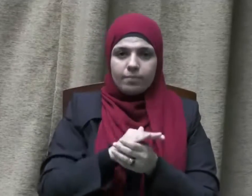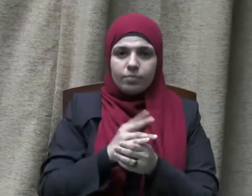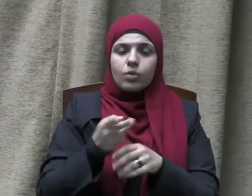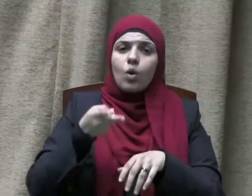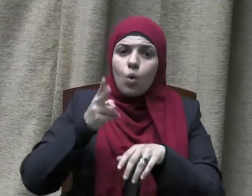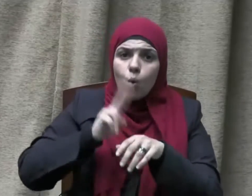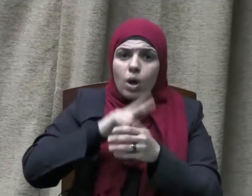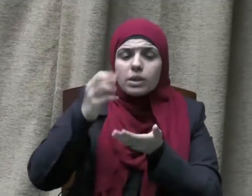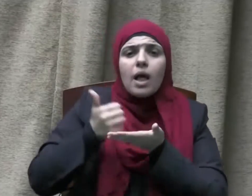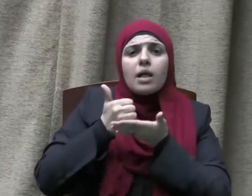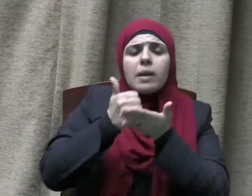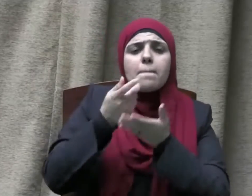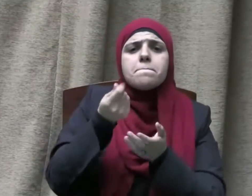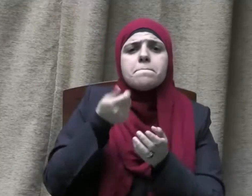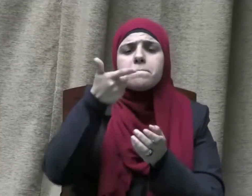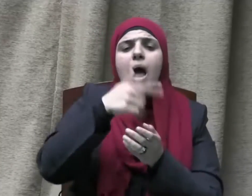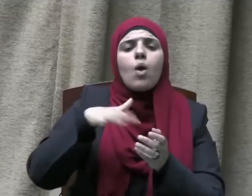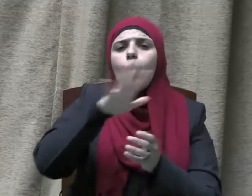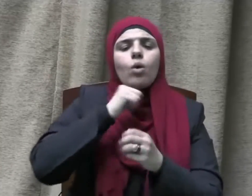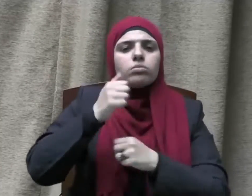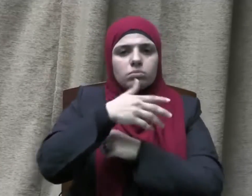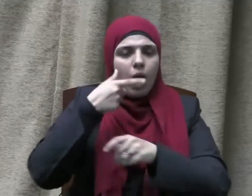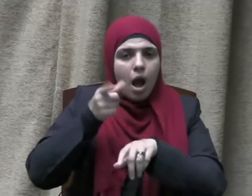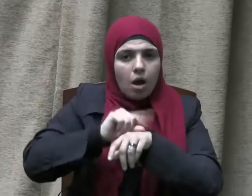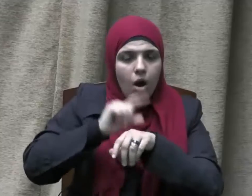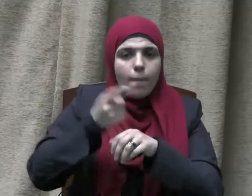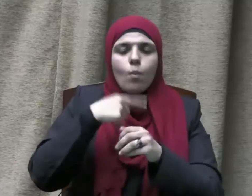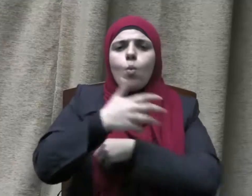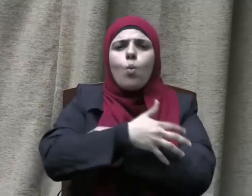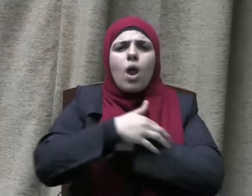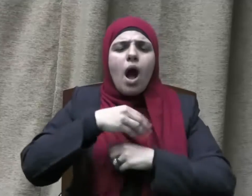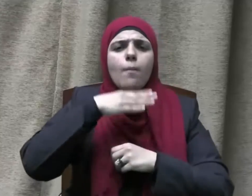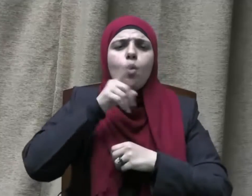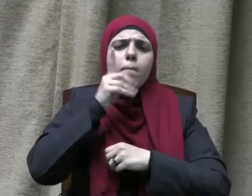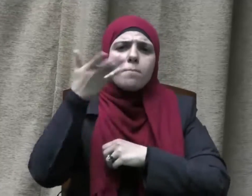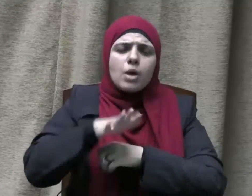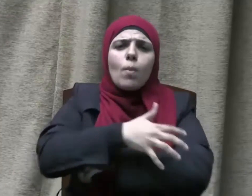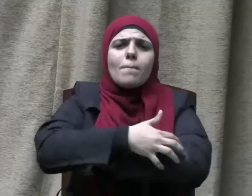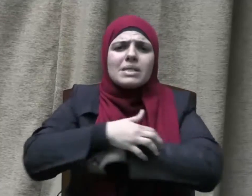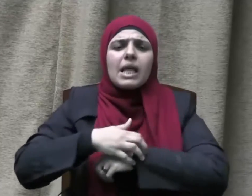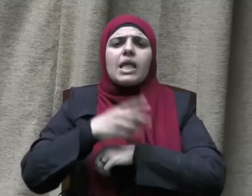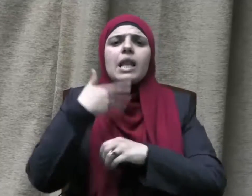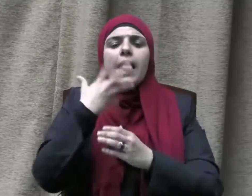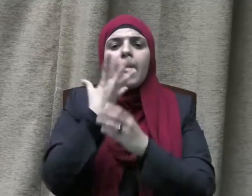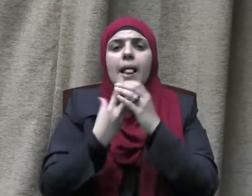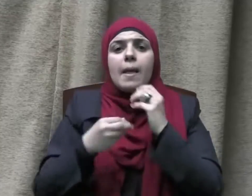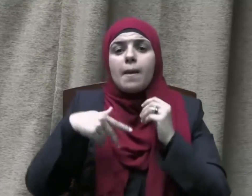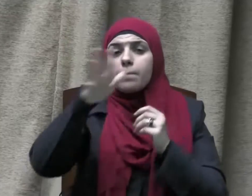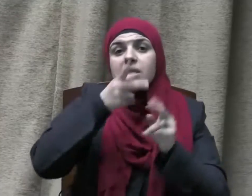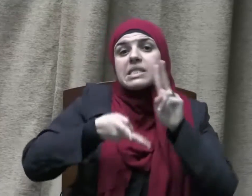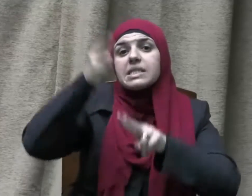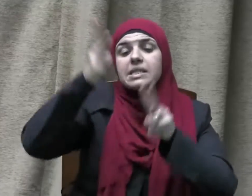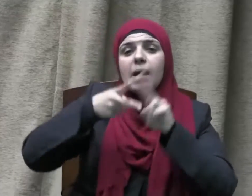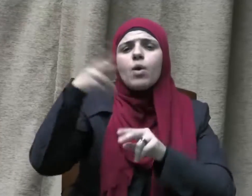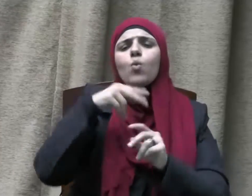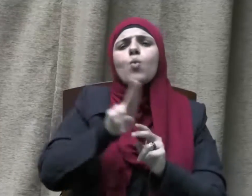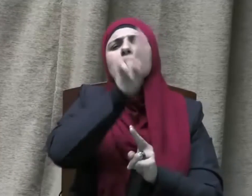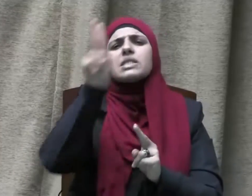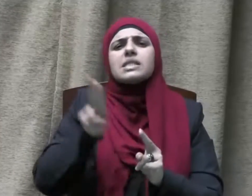المال على حبه ذوي القرب واليتام والمساكين وبن السبيل والسائلين وفي الرقاب